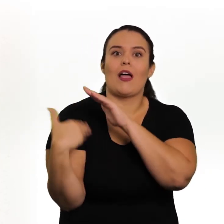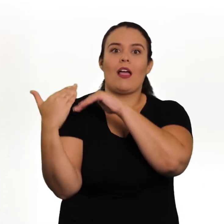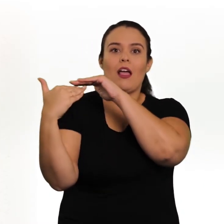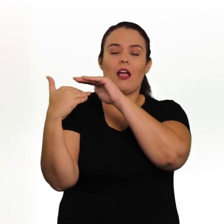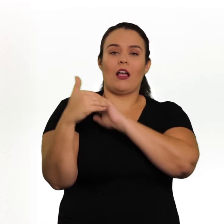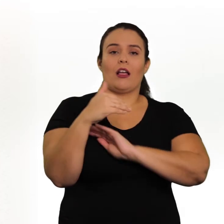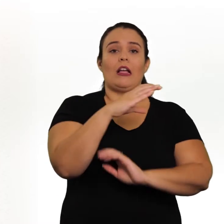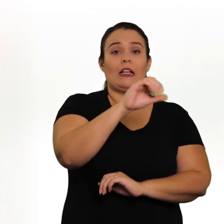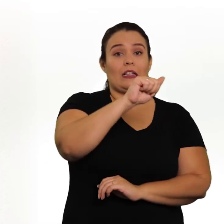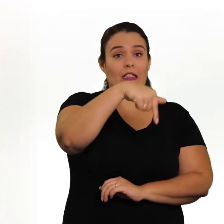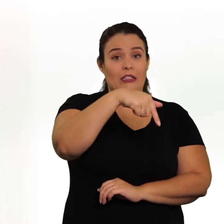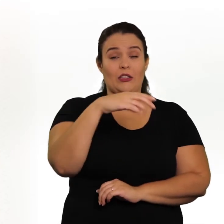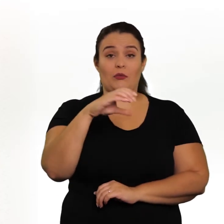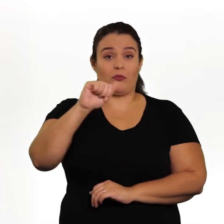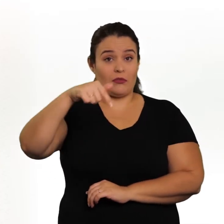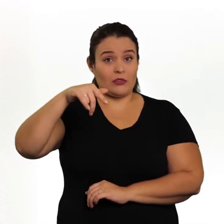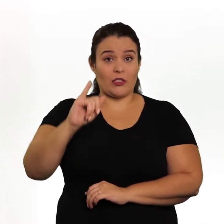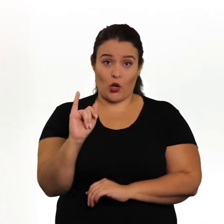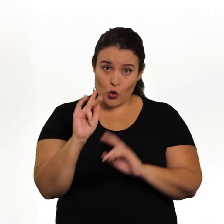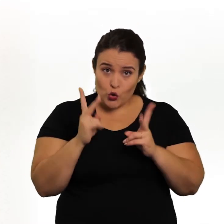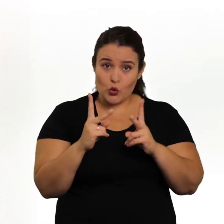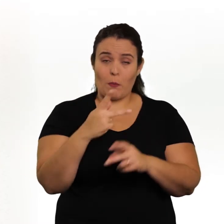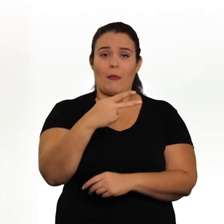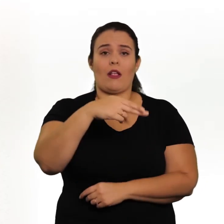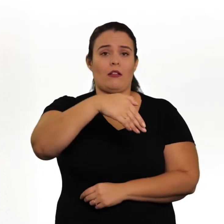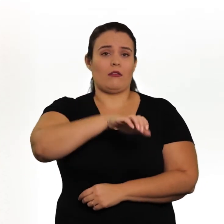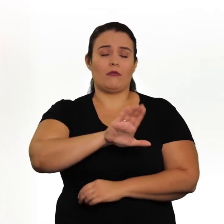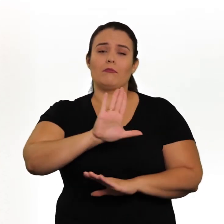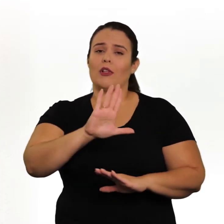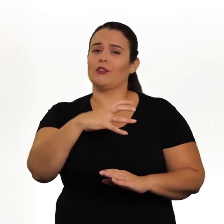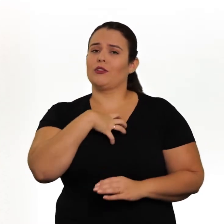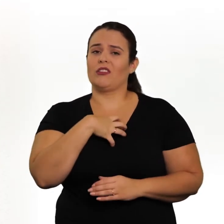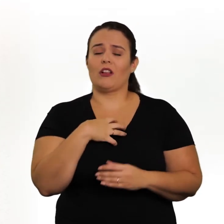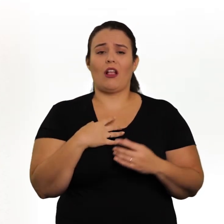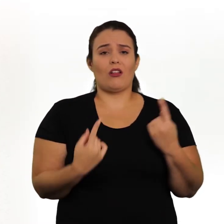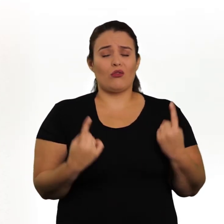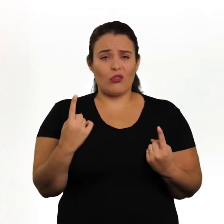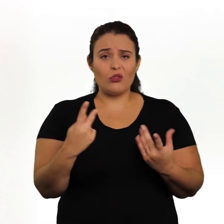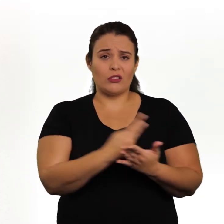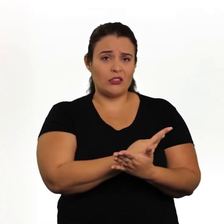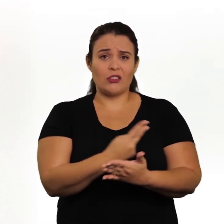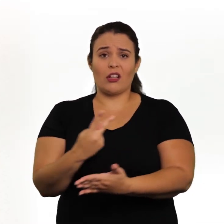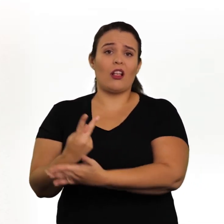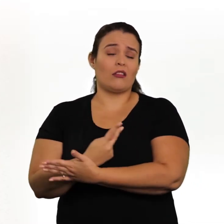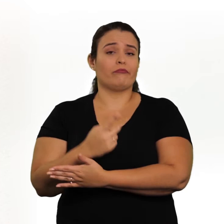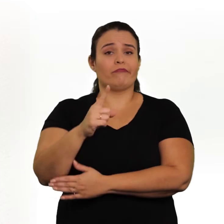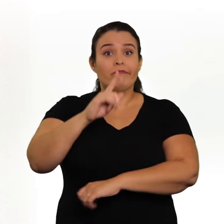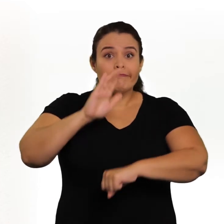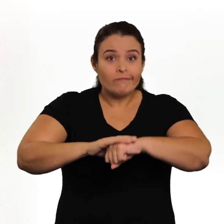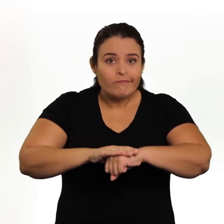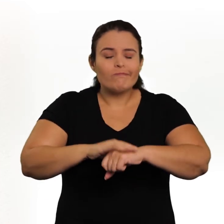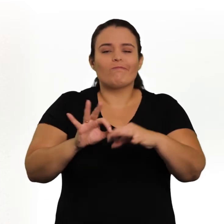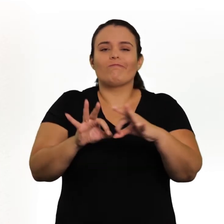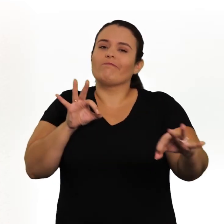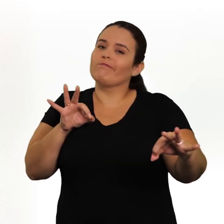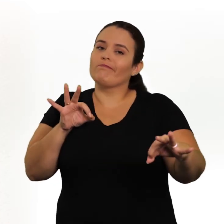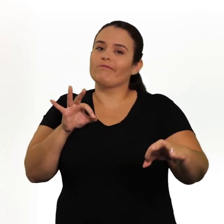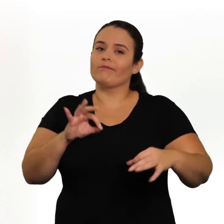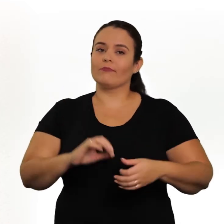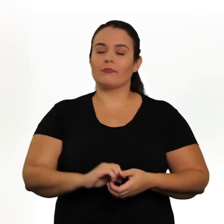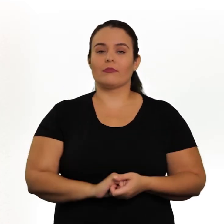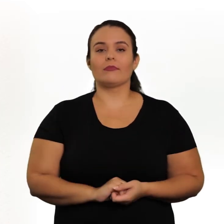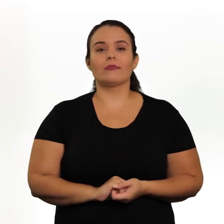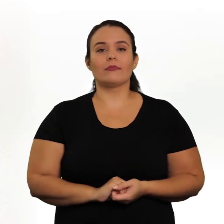a possibilidade de sua implementação. O CAQI-CAQI permanece no PNE, mas essas duas medidas tornam sua materialização mais